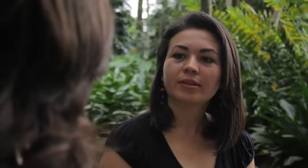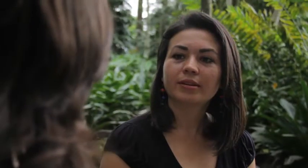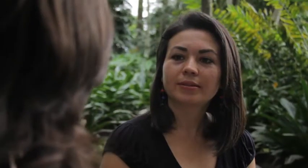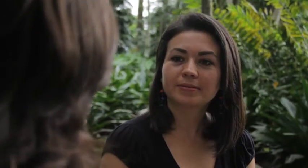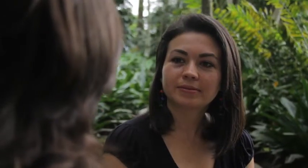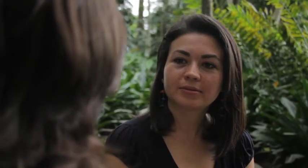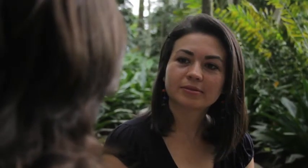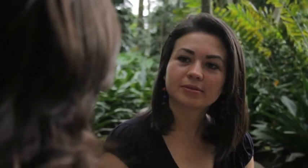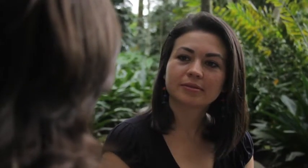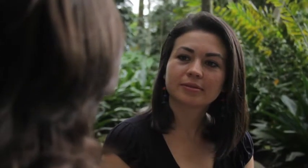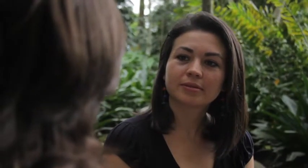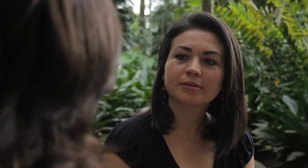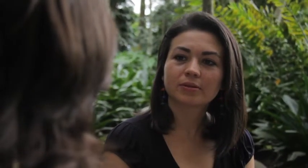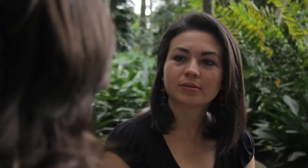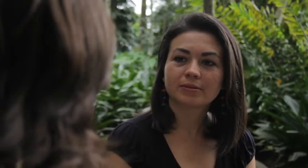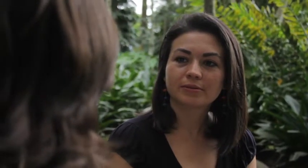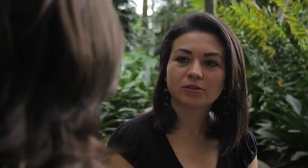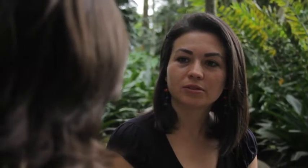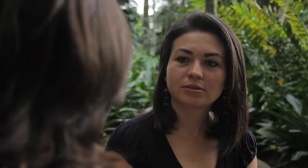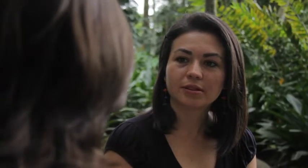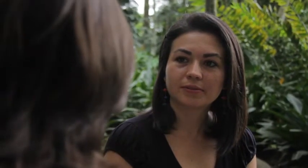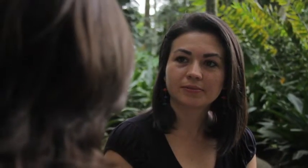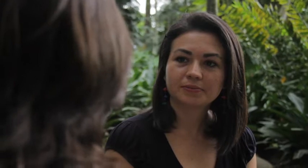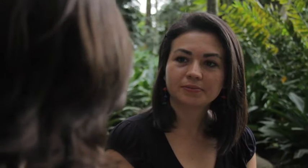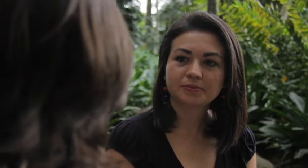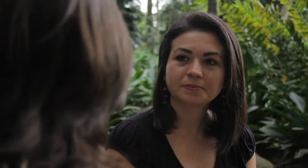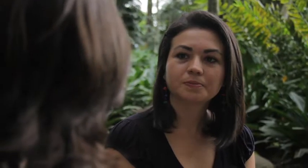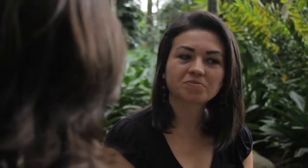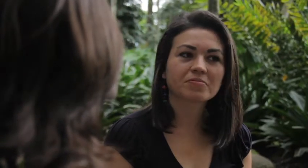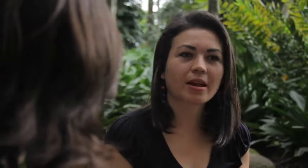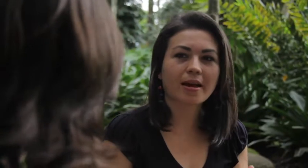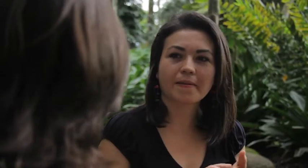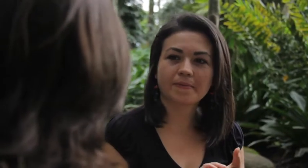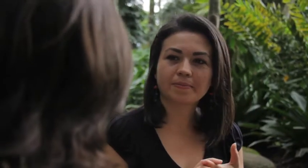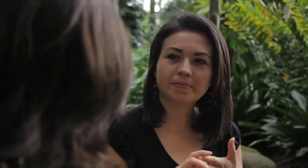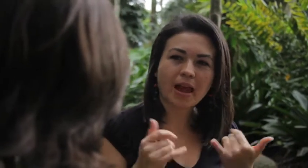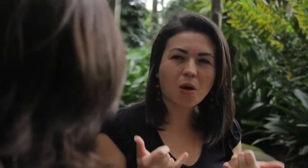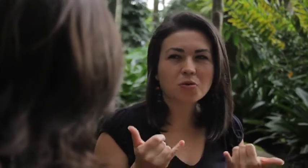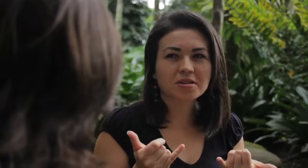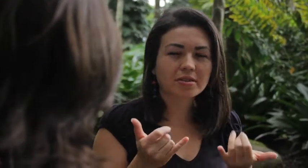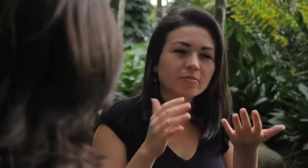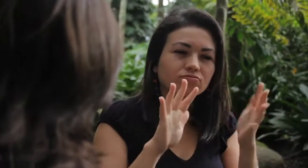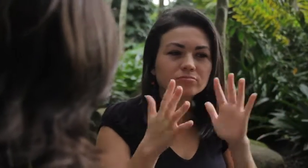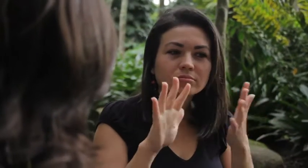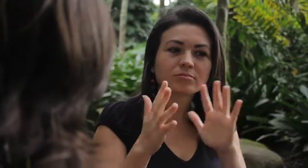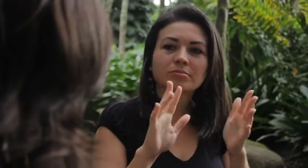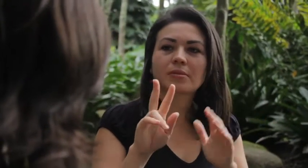sabes Aproximadamente Como cuántos Sordos hay En este momento En tu estatita? Actualmente